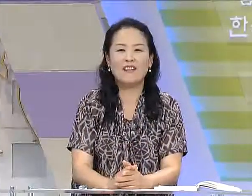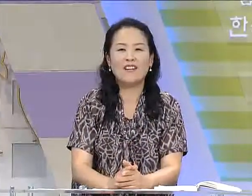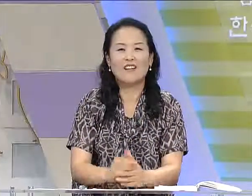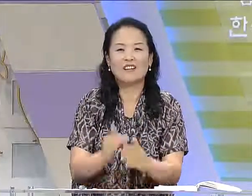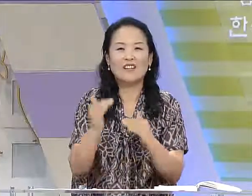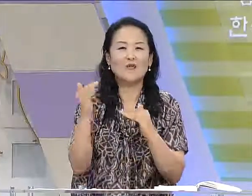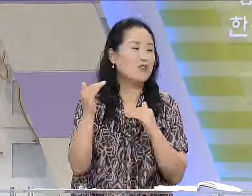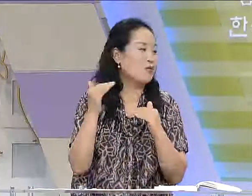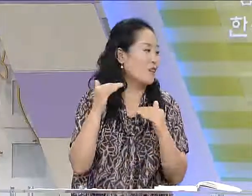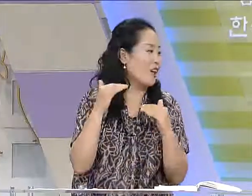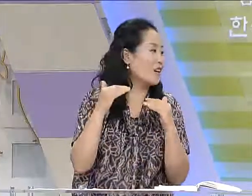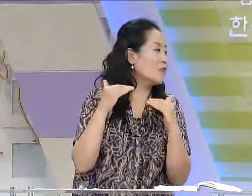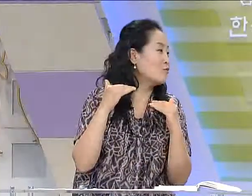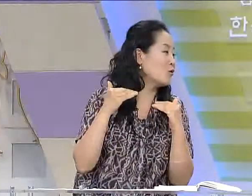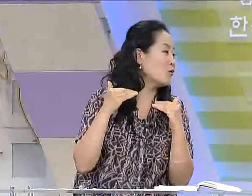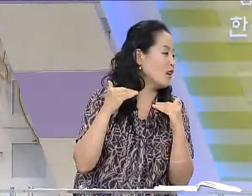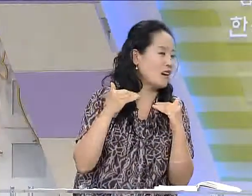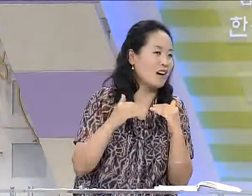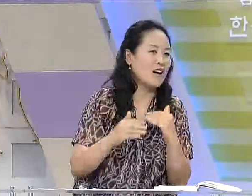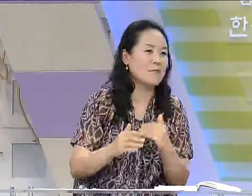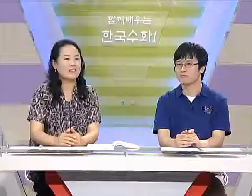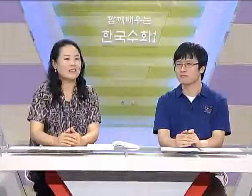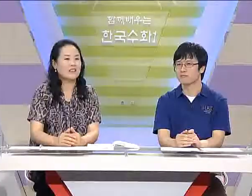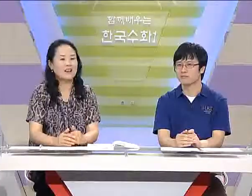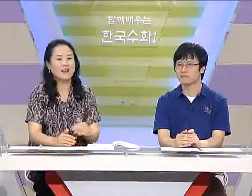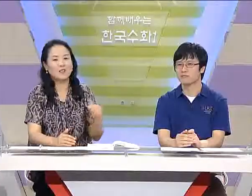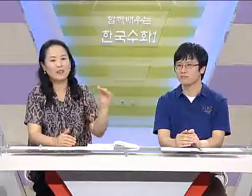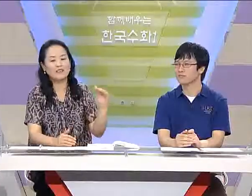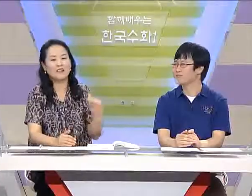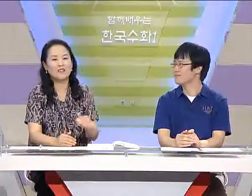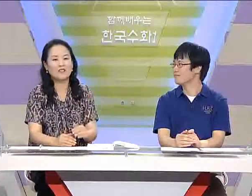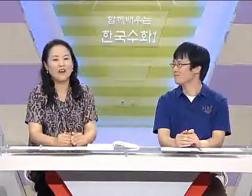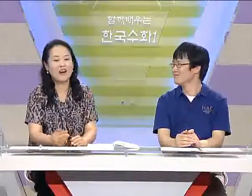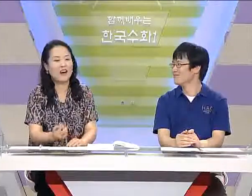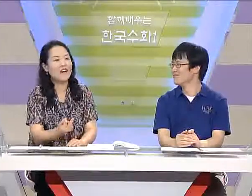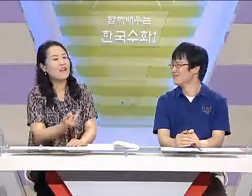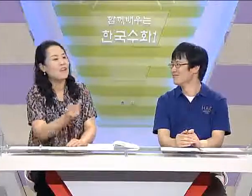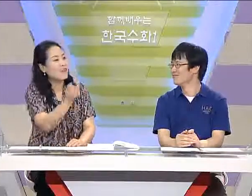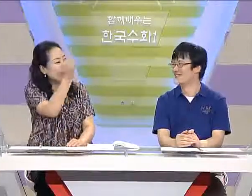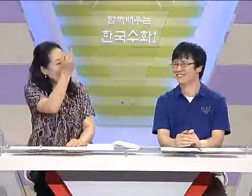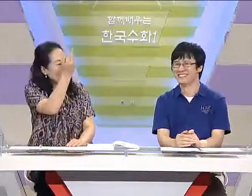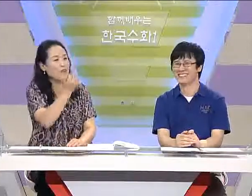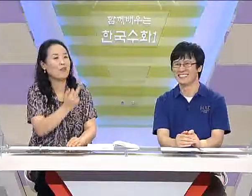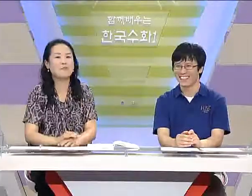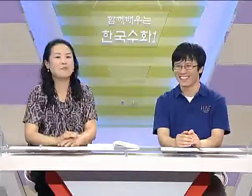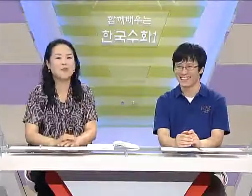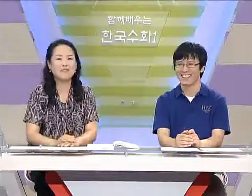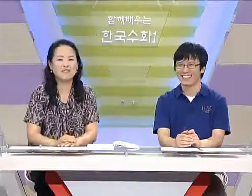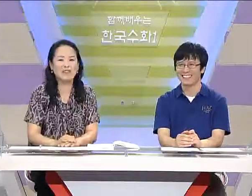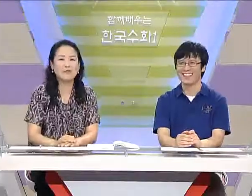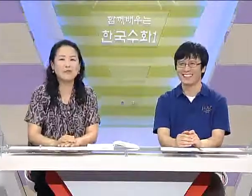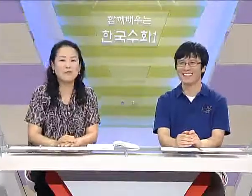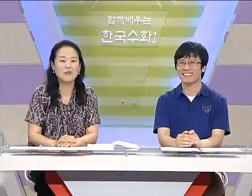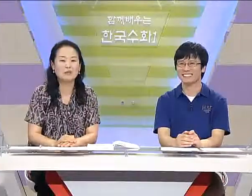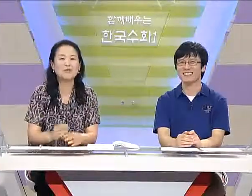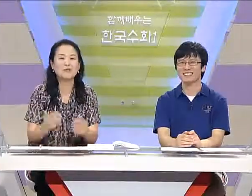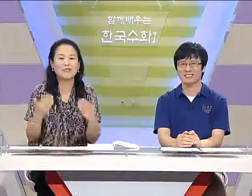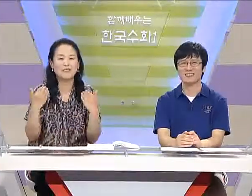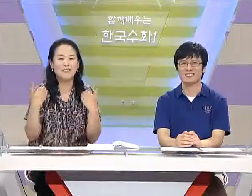상대 농인들과 나이를 물어보다가 나이가 더 많은 것 같아서 아, 형이 되네요라고 하면, 잘못하면 그쪽에서는